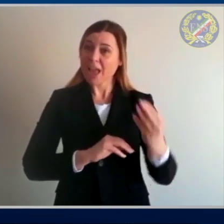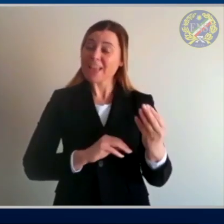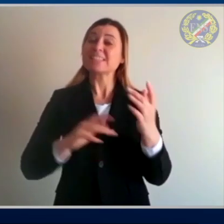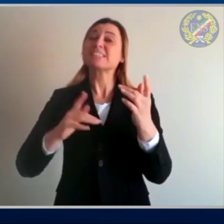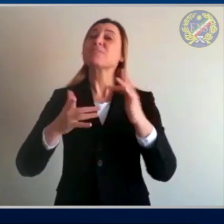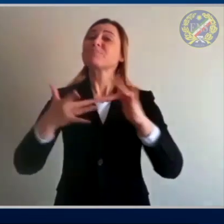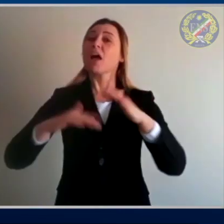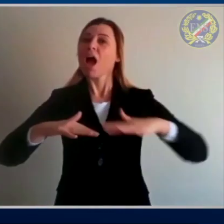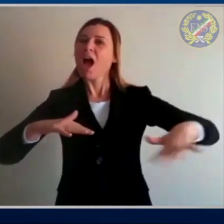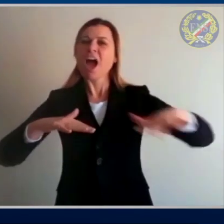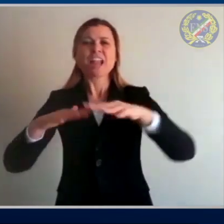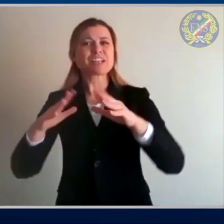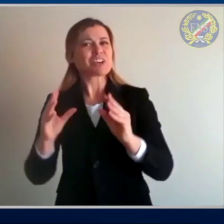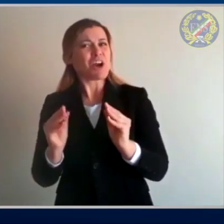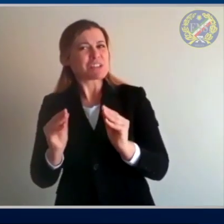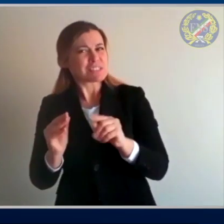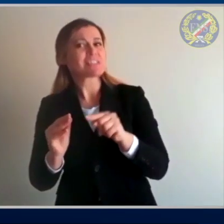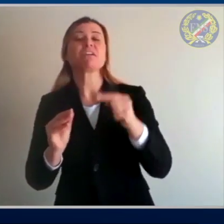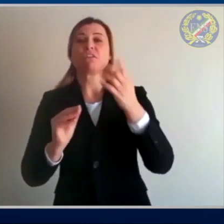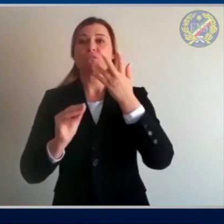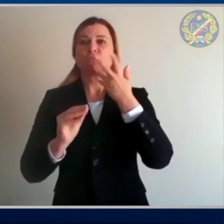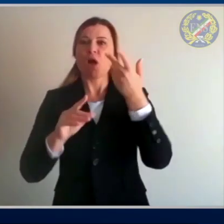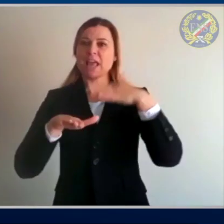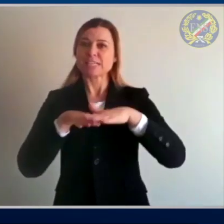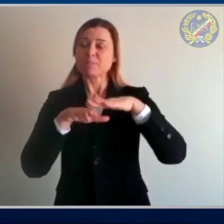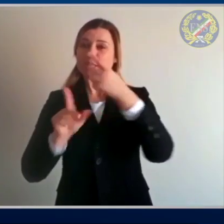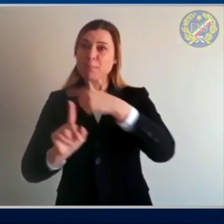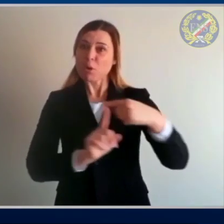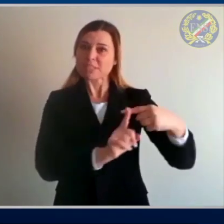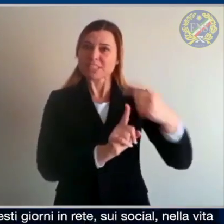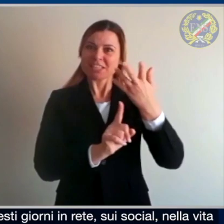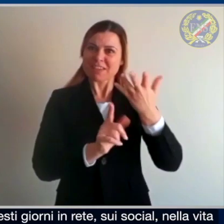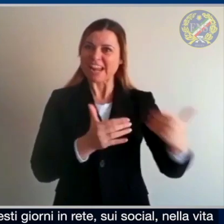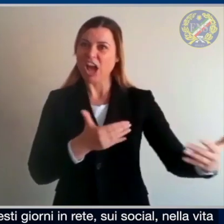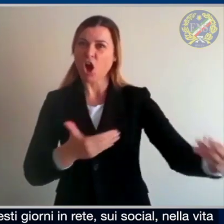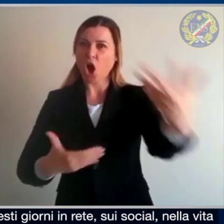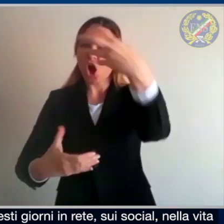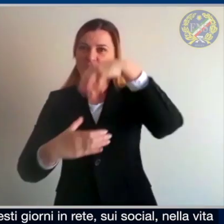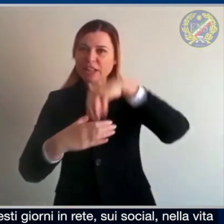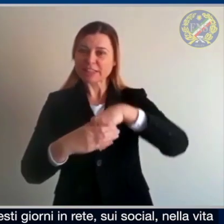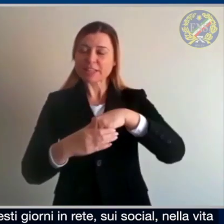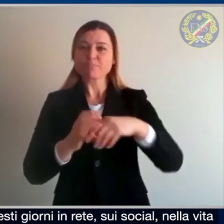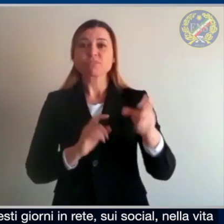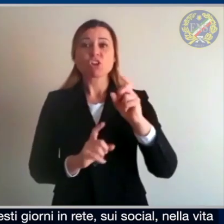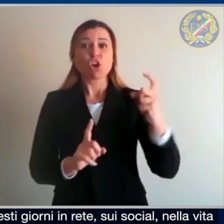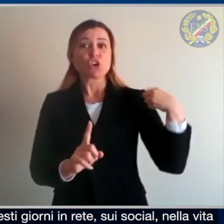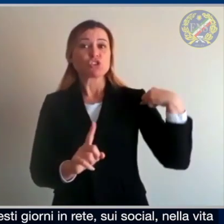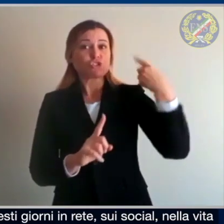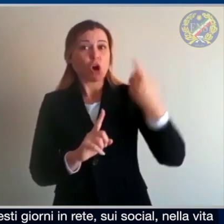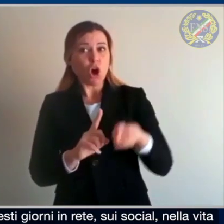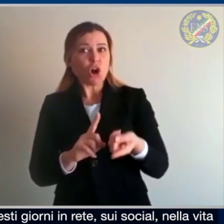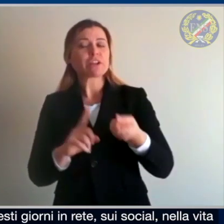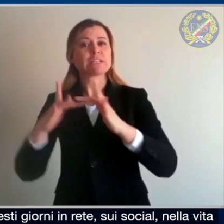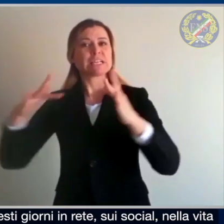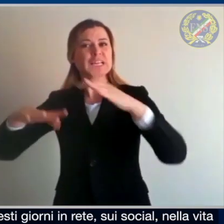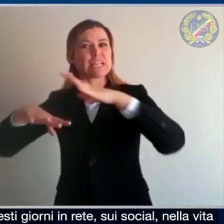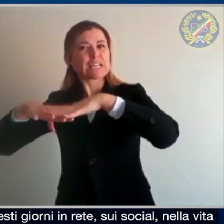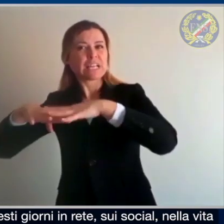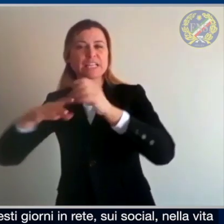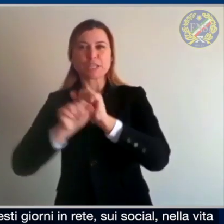Vuole essere un luogo di raccolta di esperienze positive, esperienze che vediamo in questi giorni circolari